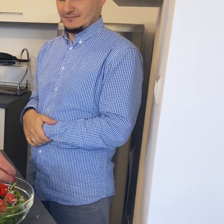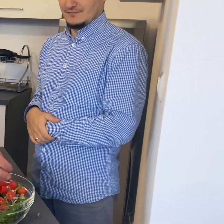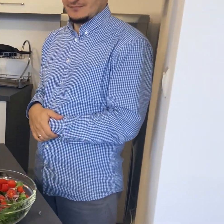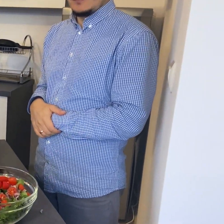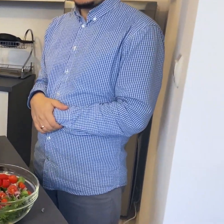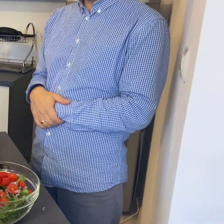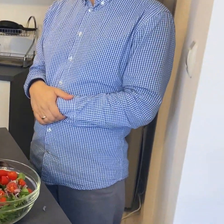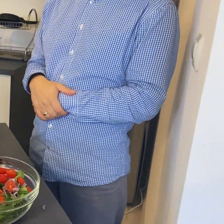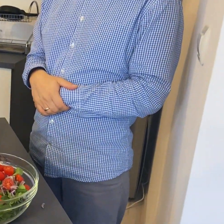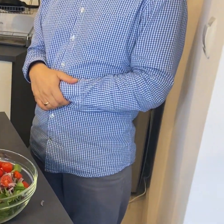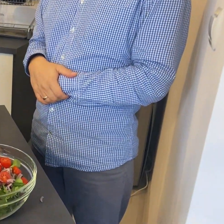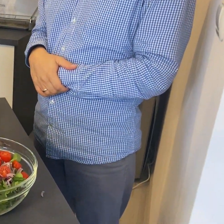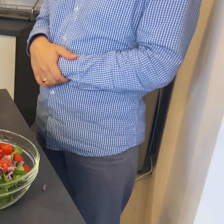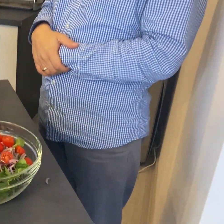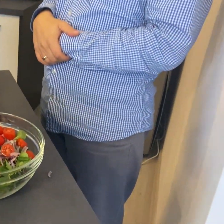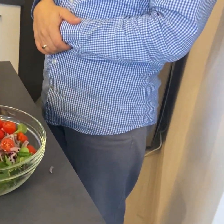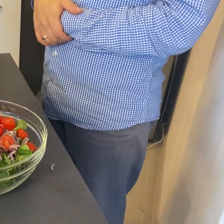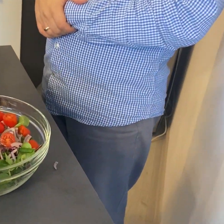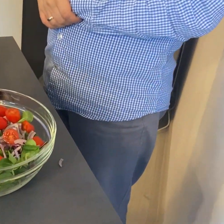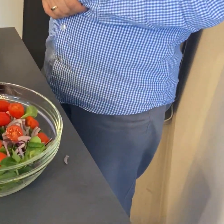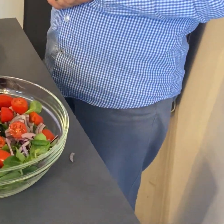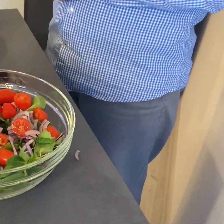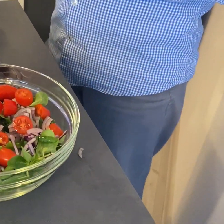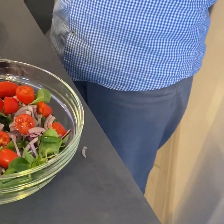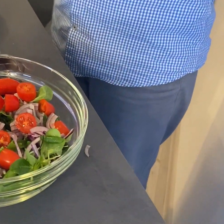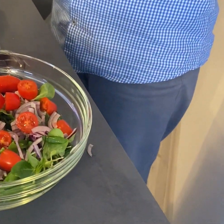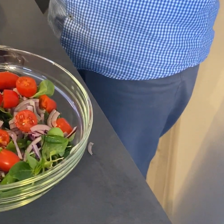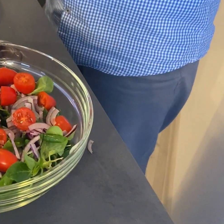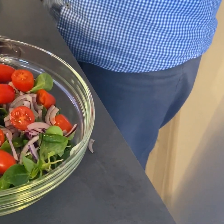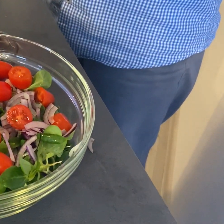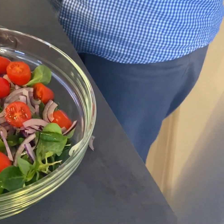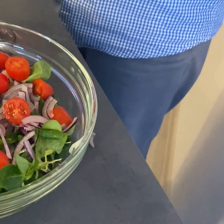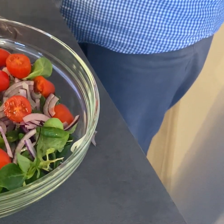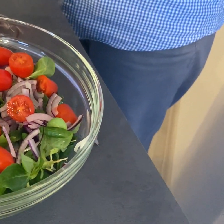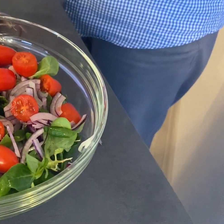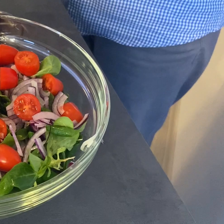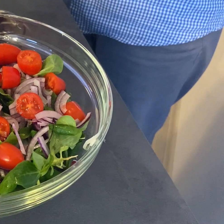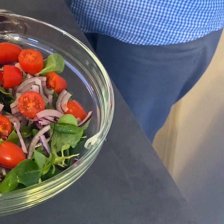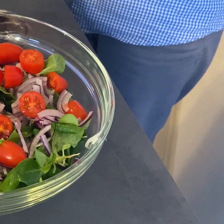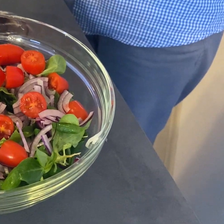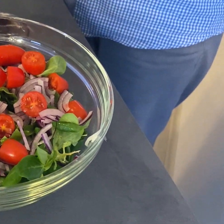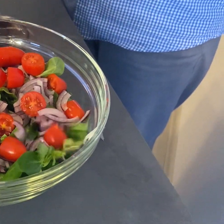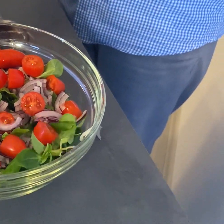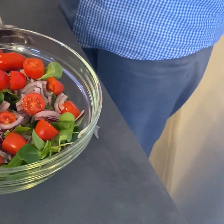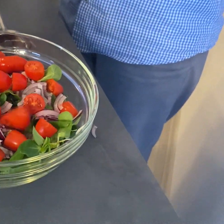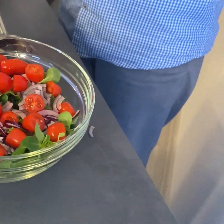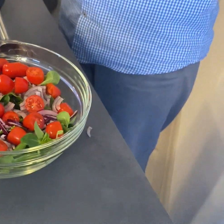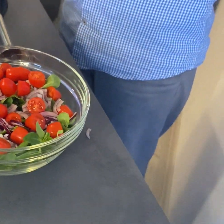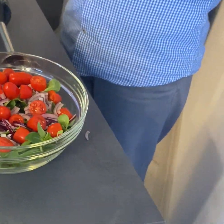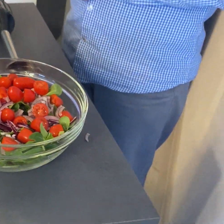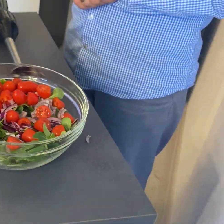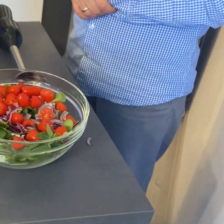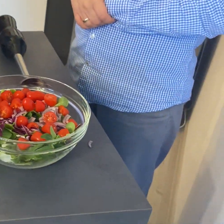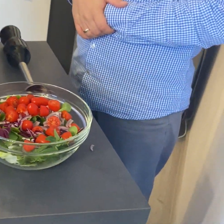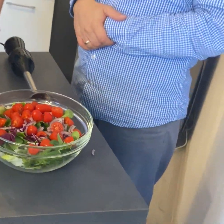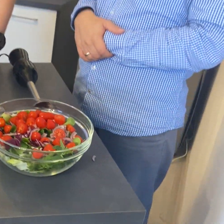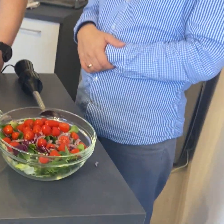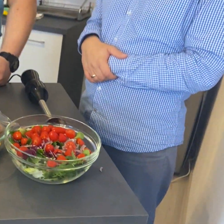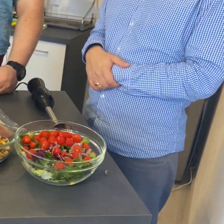Pomidorki koktajlowe chyba najfajniejsza, chyba najzdrowsza przekąska. Możemy takie opakowanie